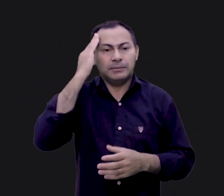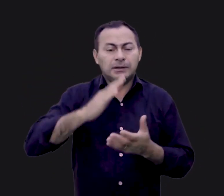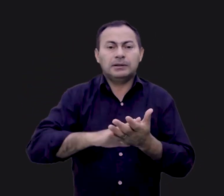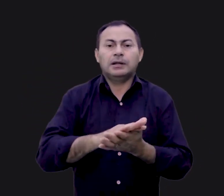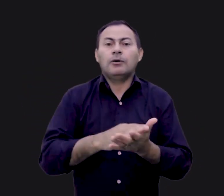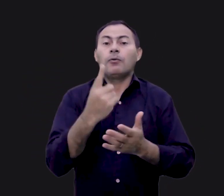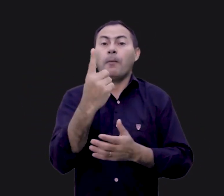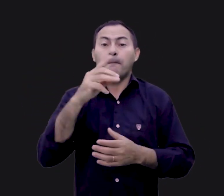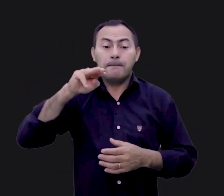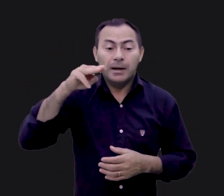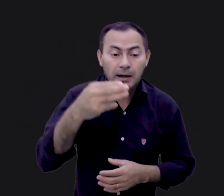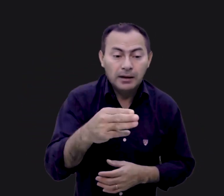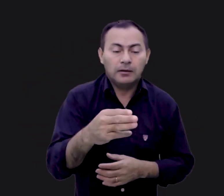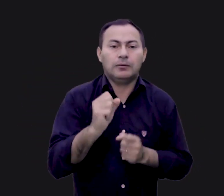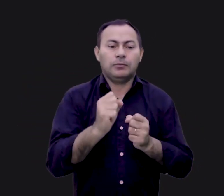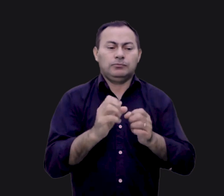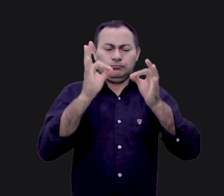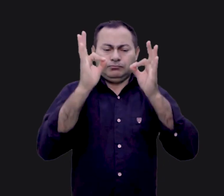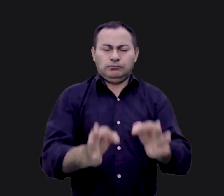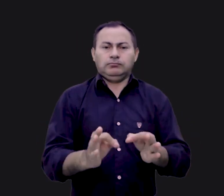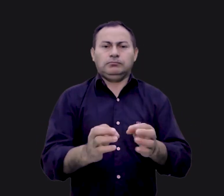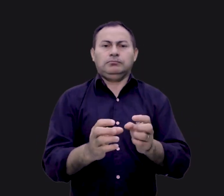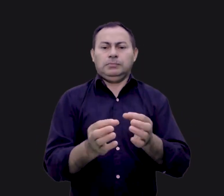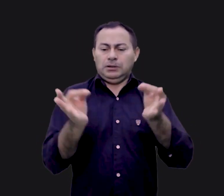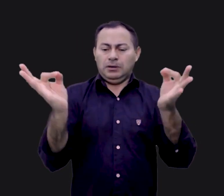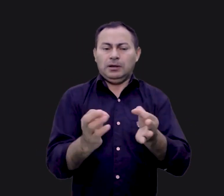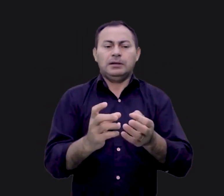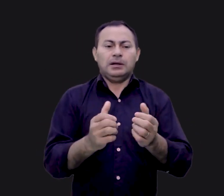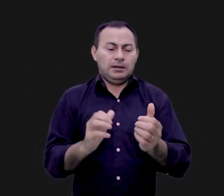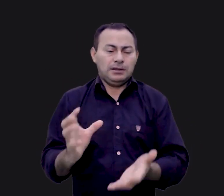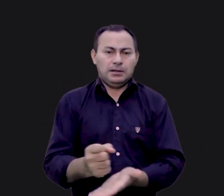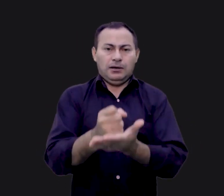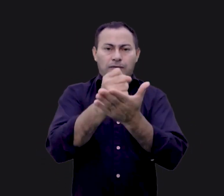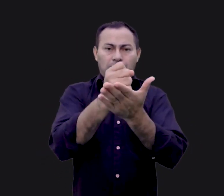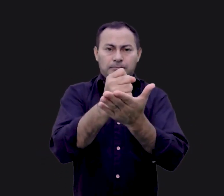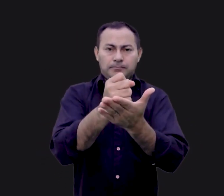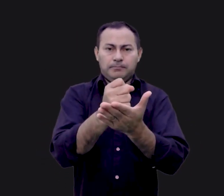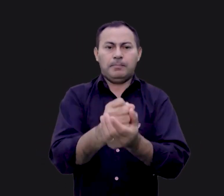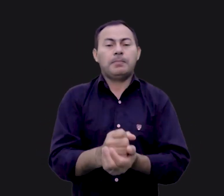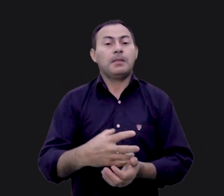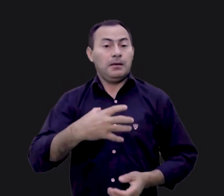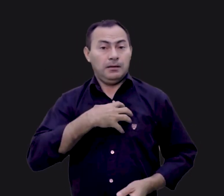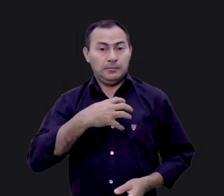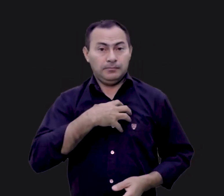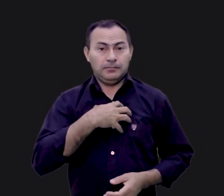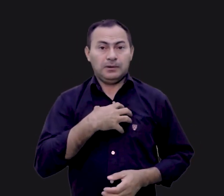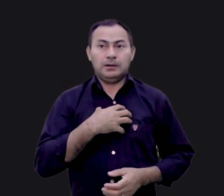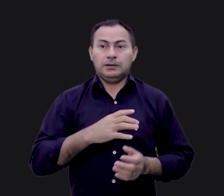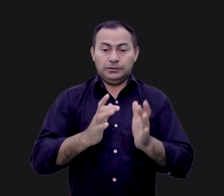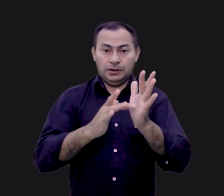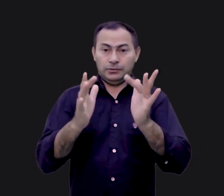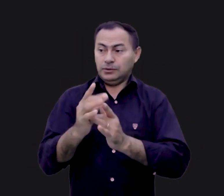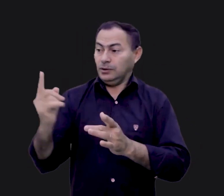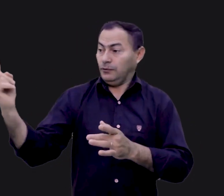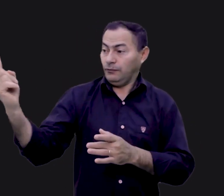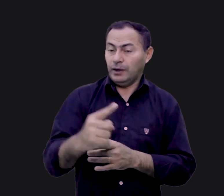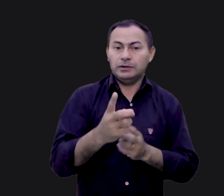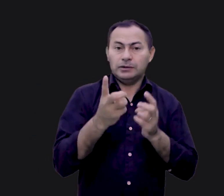um milhão de anos você poderia ser íntegro ou justo o bastante para se salvar. Dessa forma, veio ao mundo em forma de um cordeiro